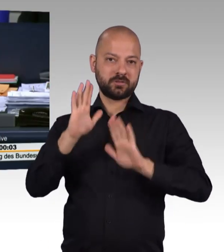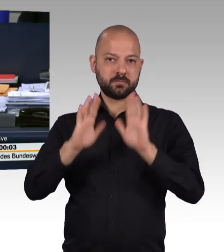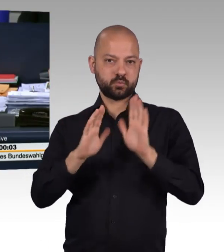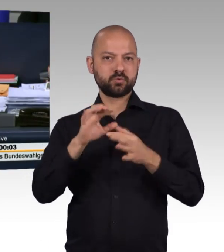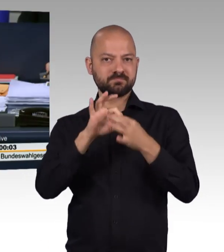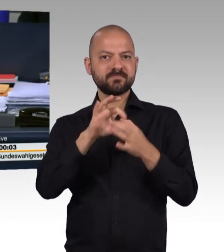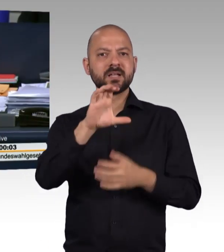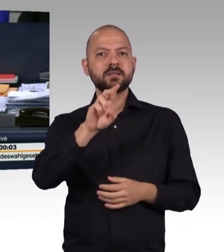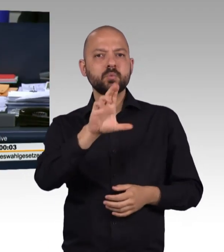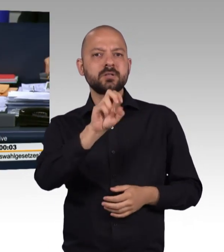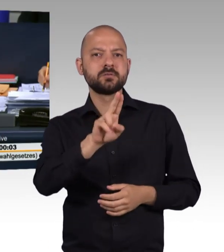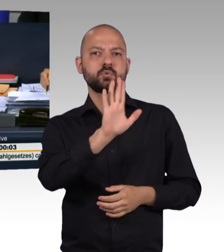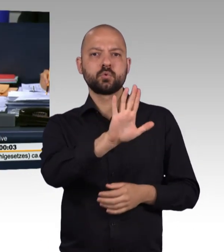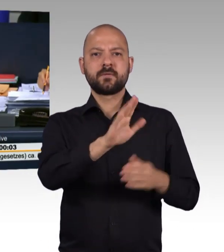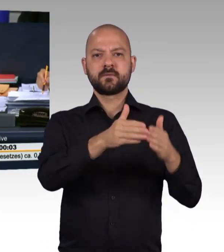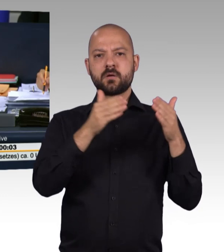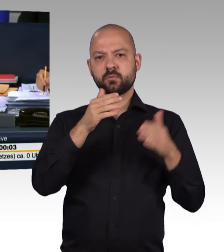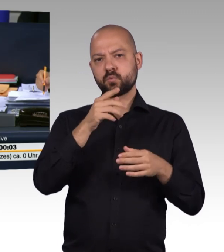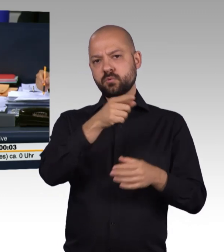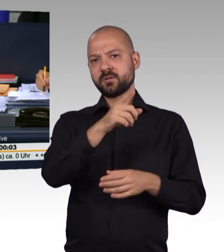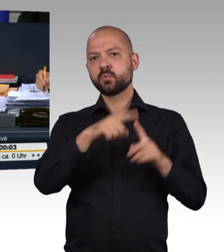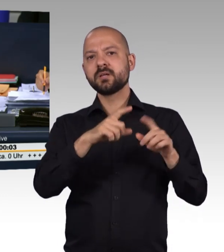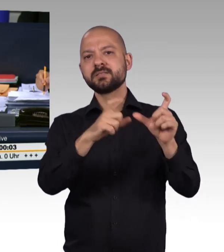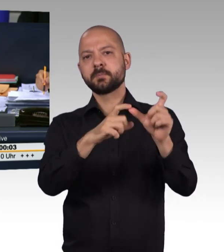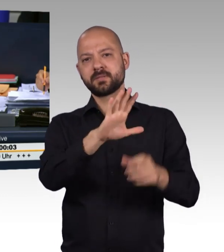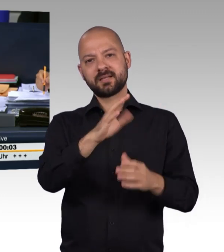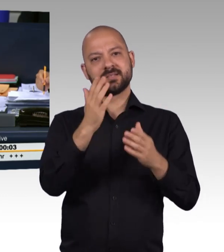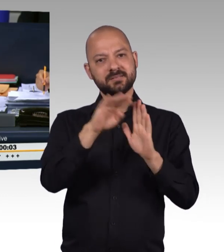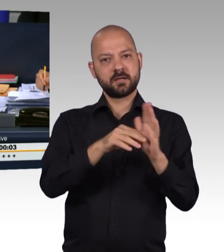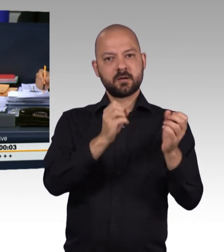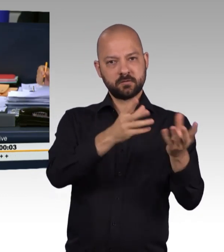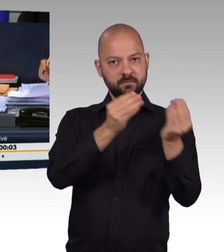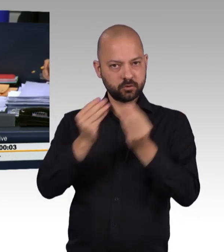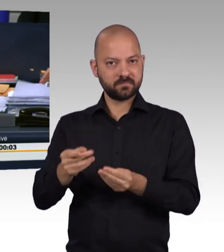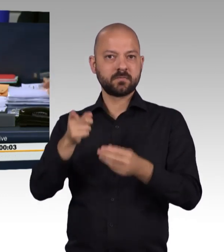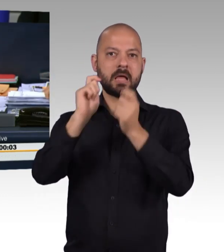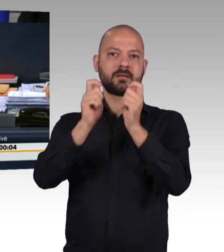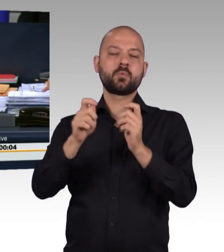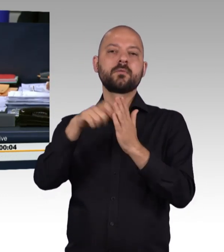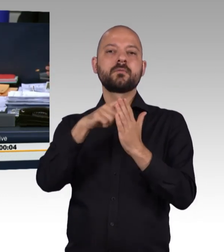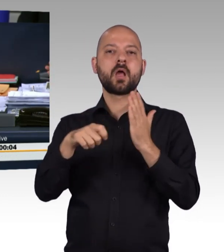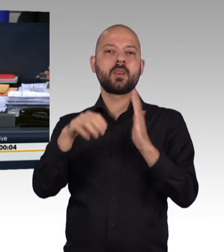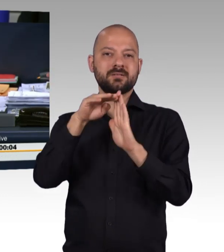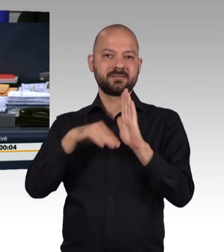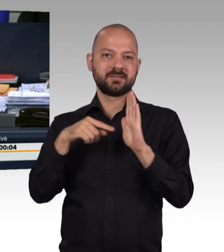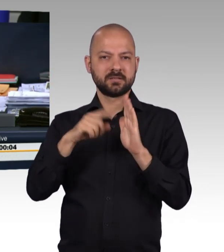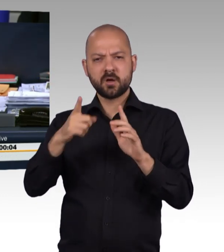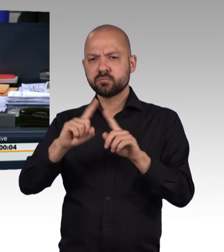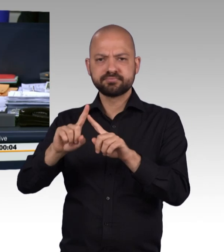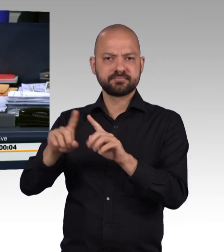eingebrachten Gesetzentwurf zur Änderung des Bundeswahlgesetzes und anderer Gesetze. Der Ausschuss für Inneres und Heimat empfiehlt